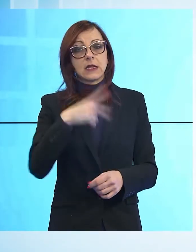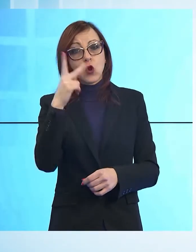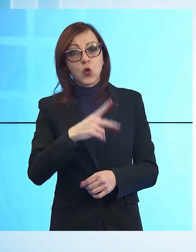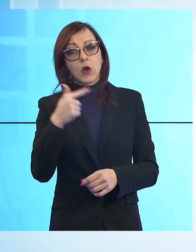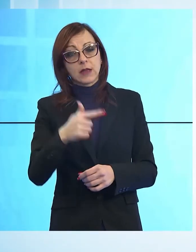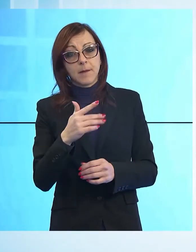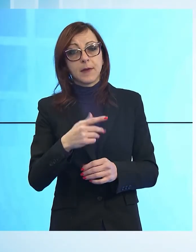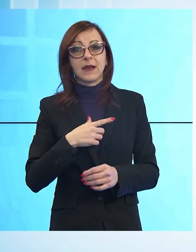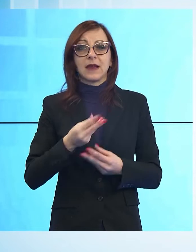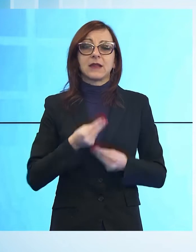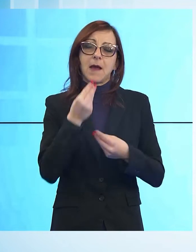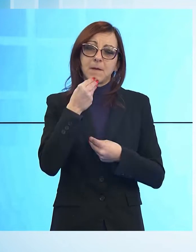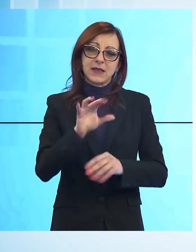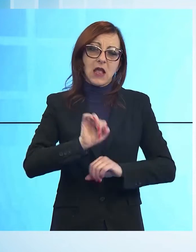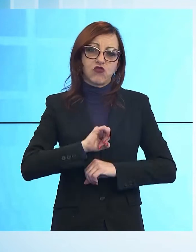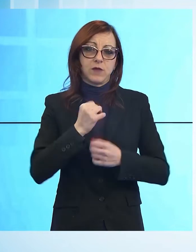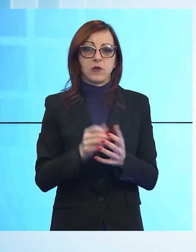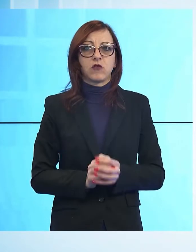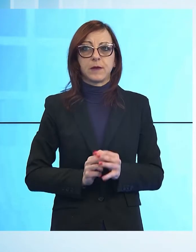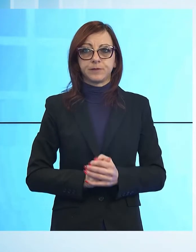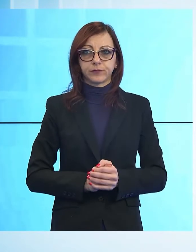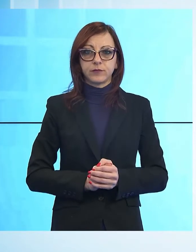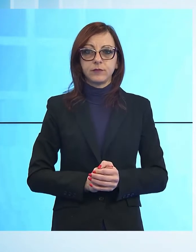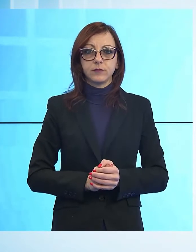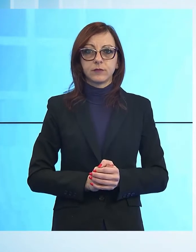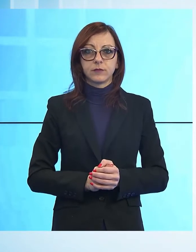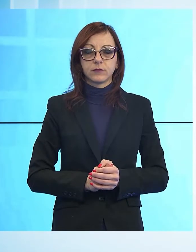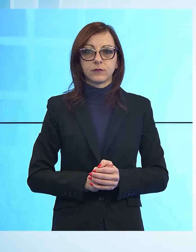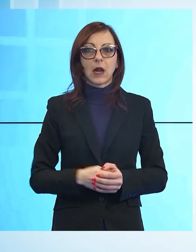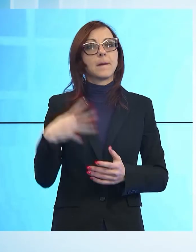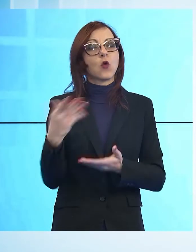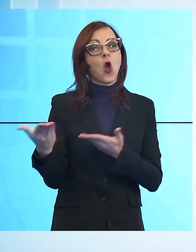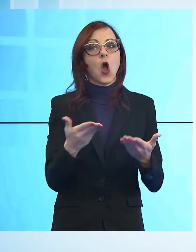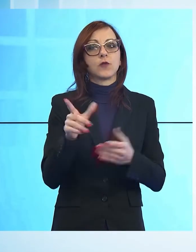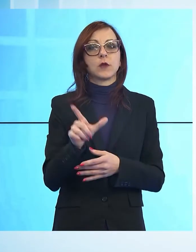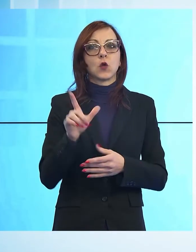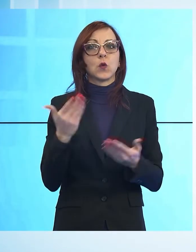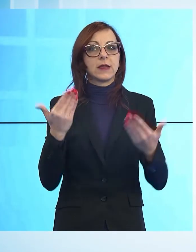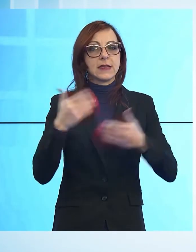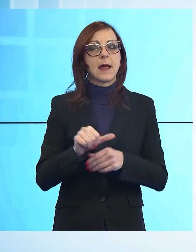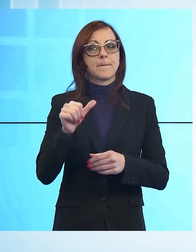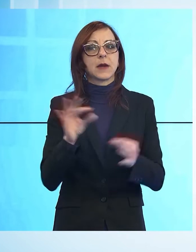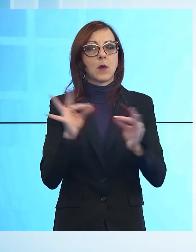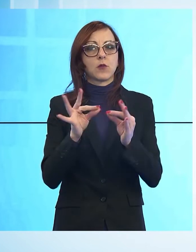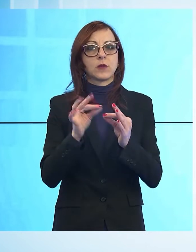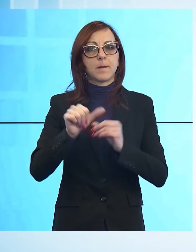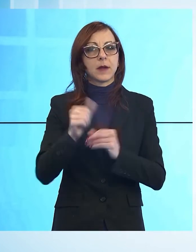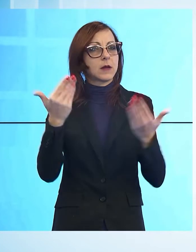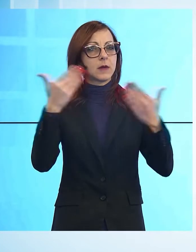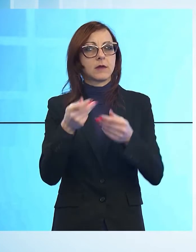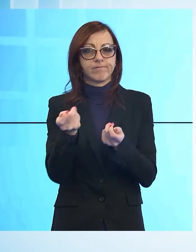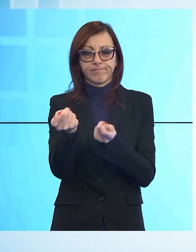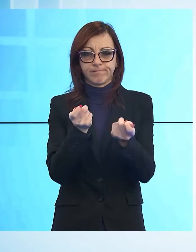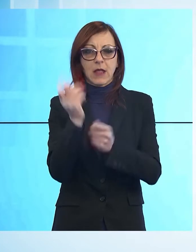senatore Andrea Marcucci è stato ospite ospite lunedì sera della prima puntata di prima serata condotta in diretta da Giulio